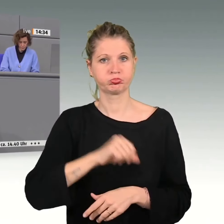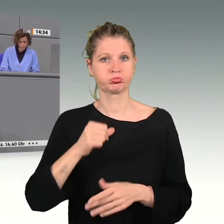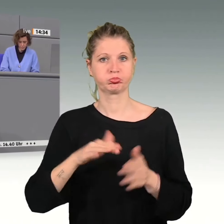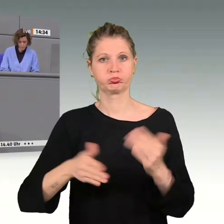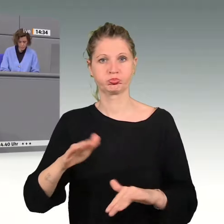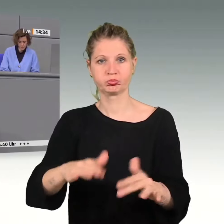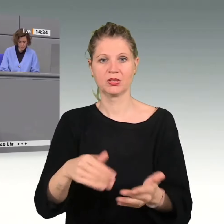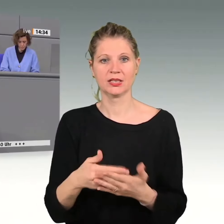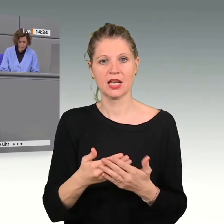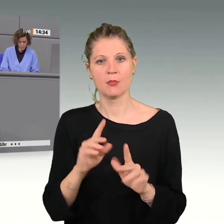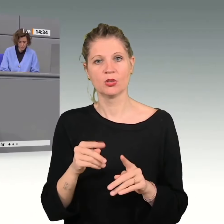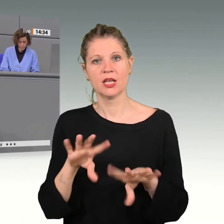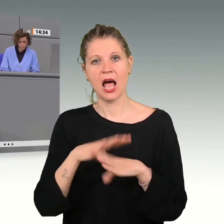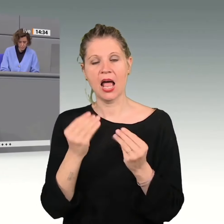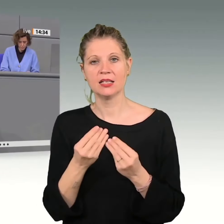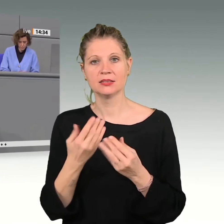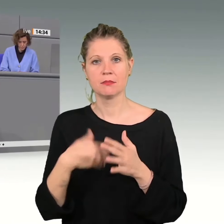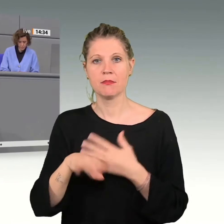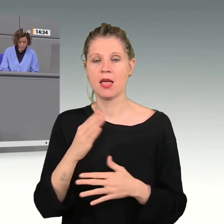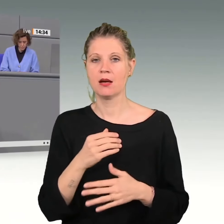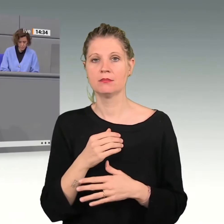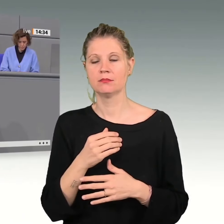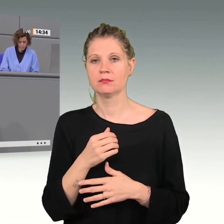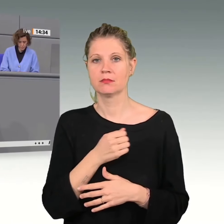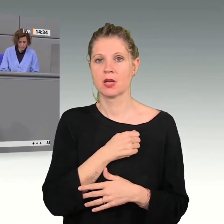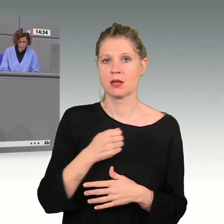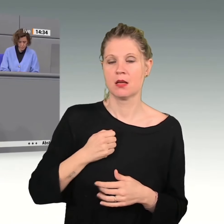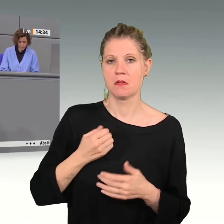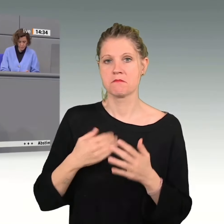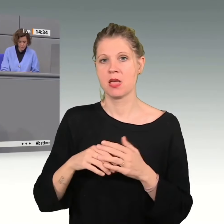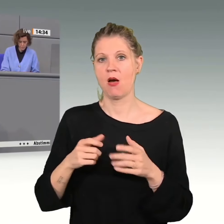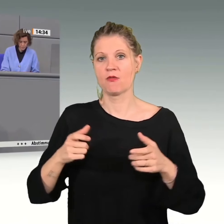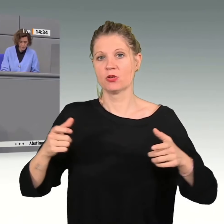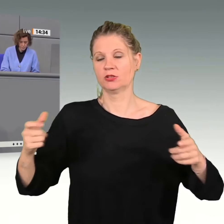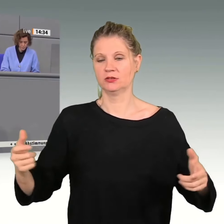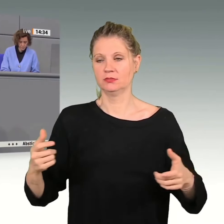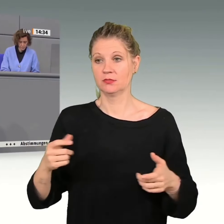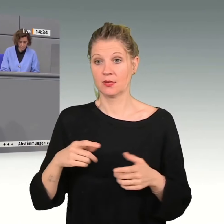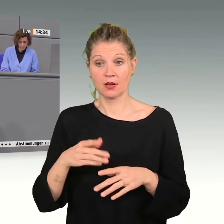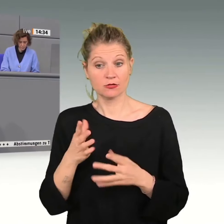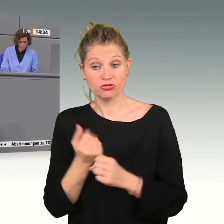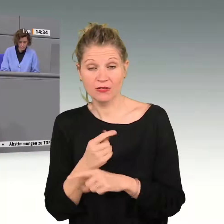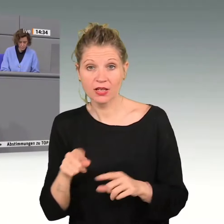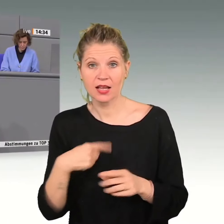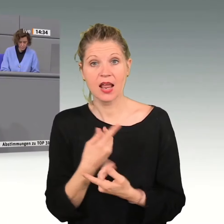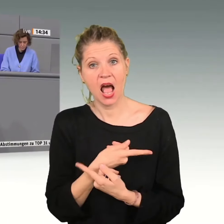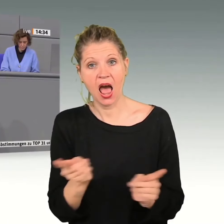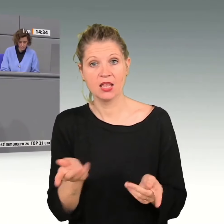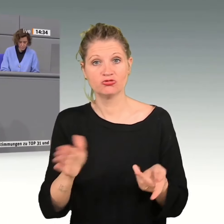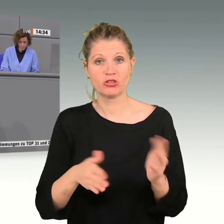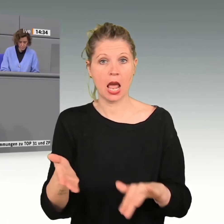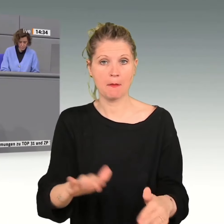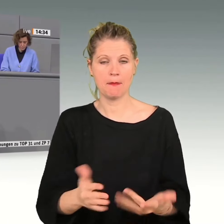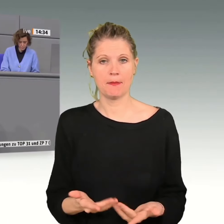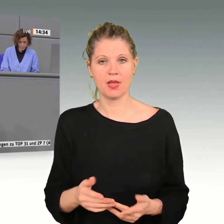Aufrüstung investieren. Sonst werden wir bald alle sterben. Das grüne Geschäftsmodell